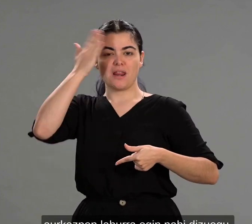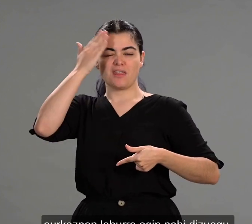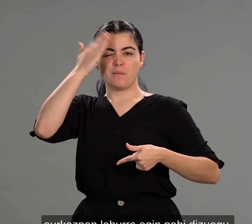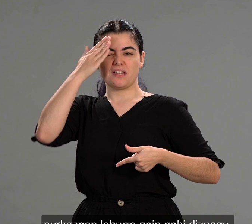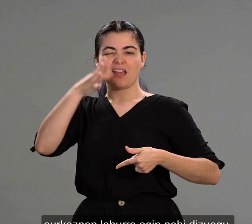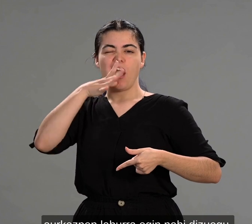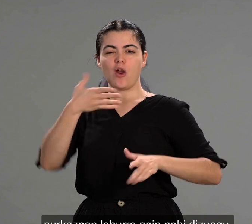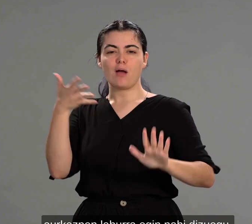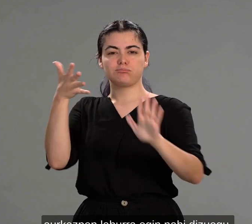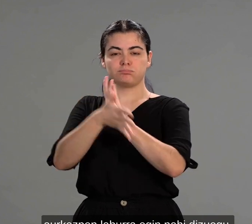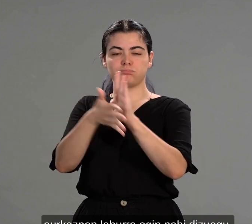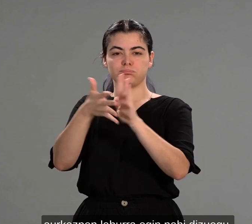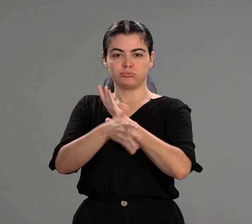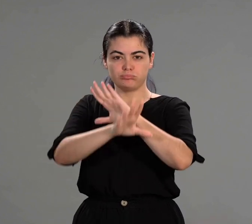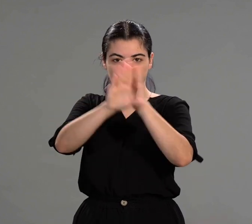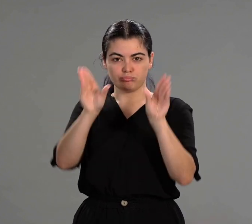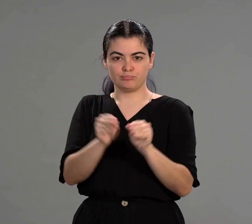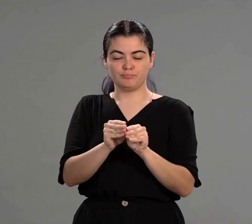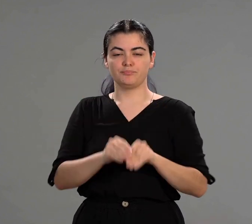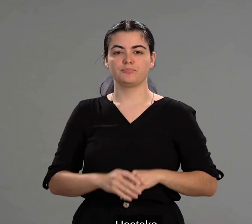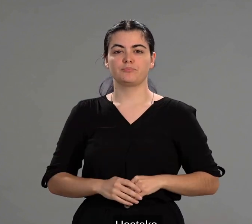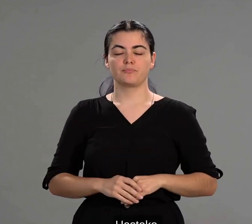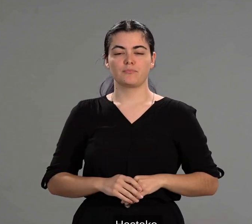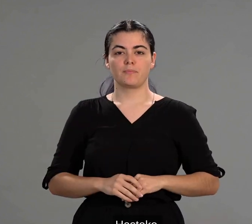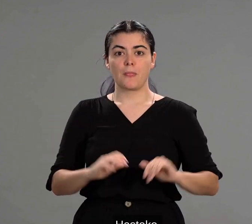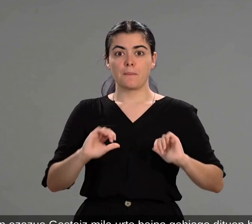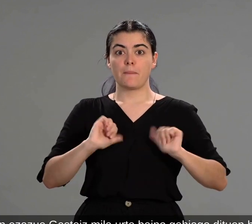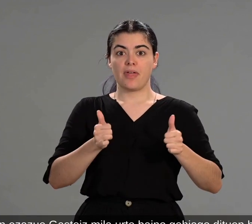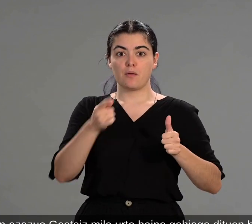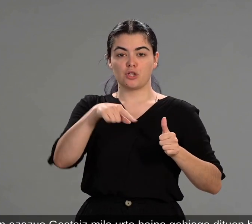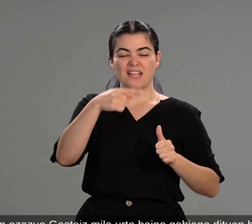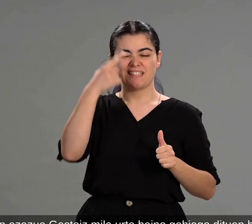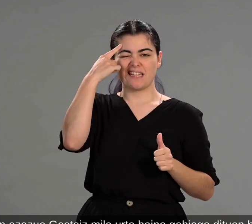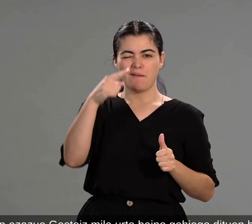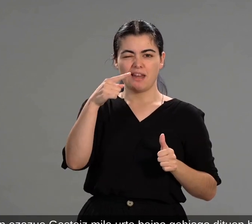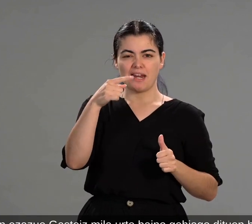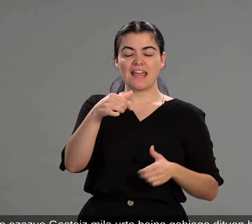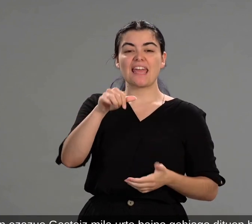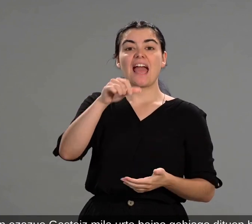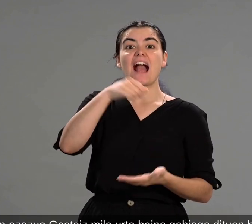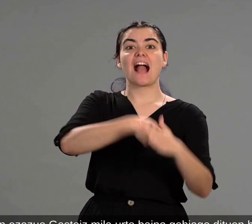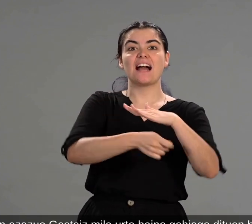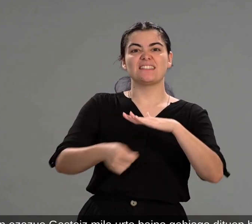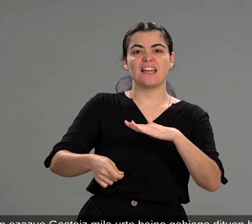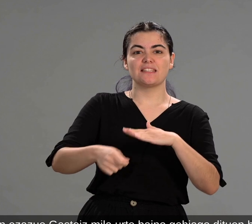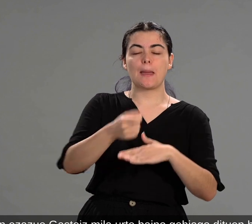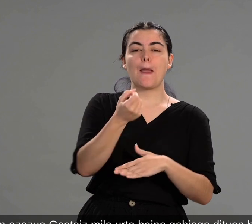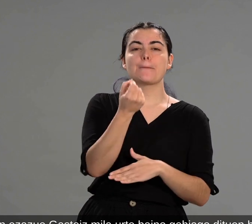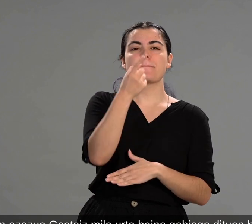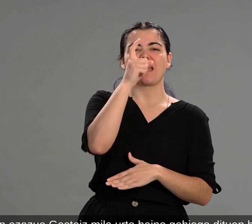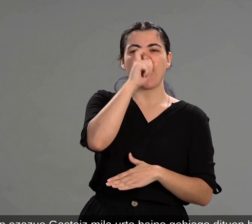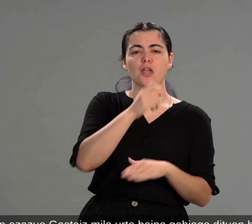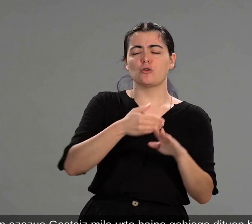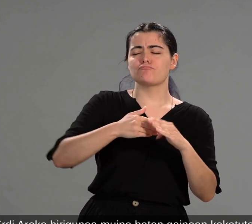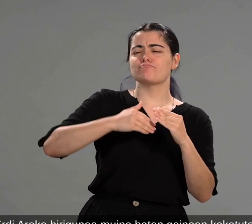laburra egin nahi dizuegu. Azteko, jakin ezazue gazteiz mila urte baino gehiago dituen iria dela eta